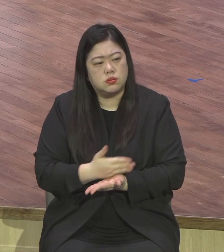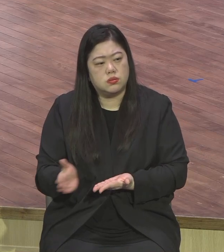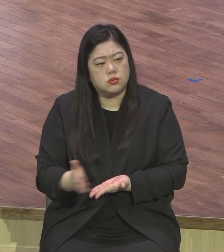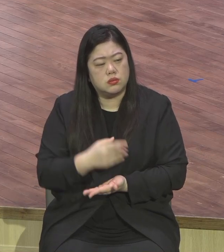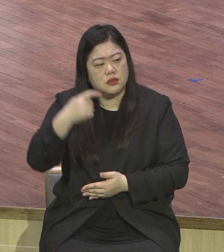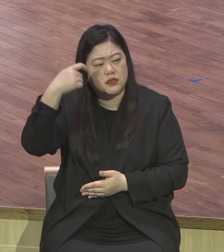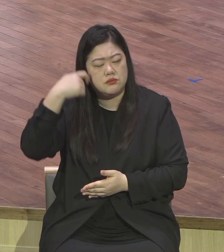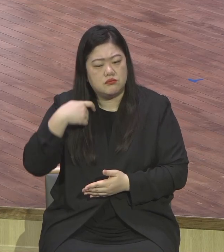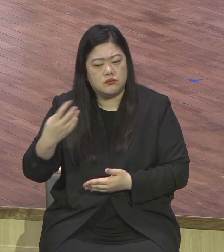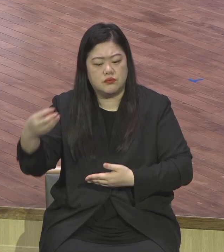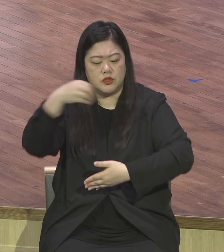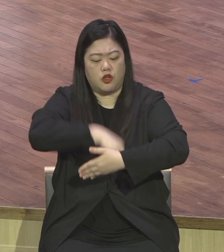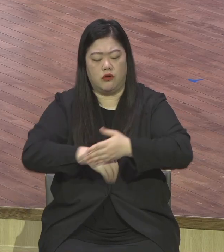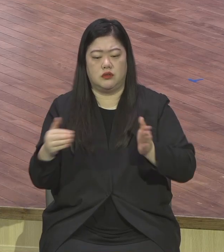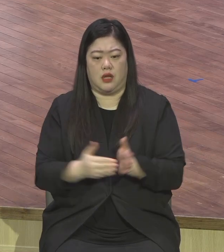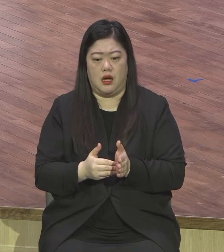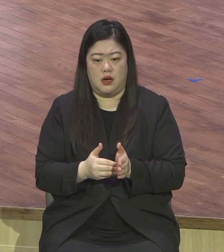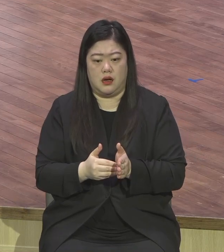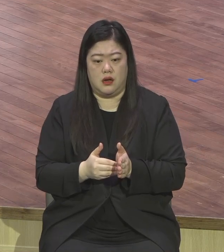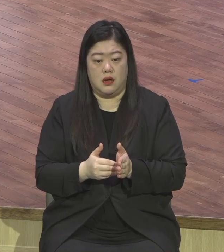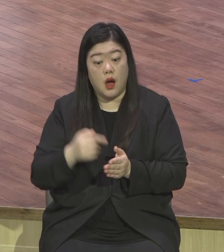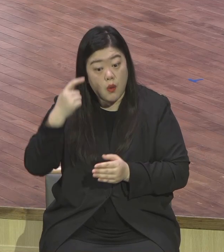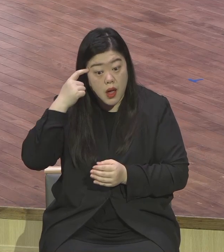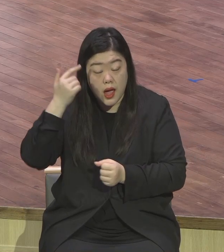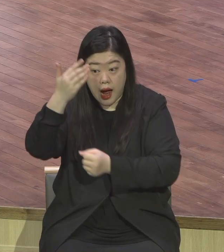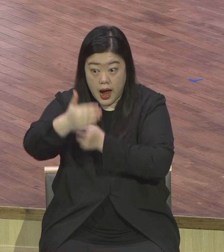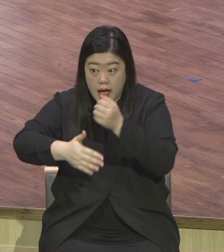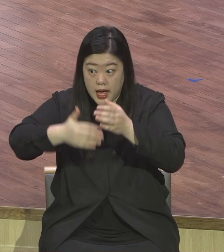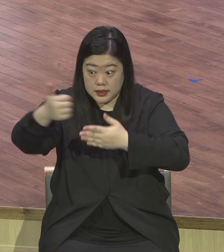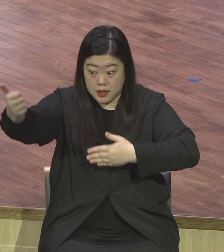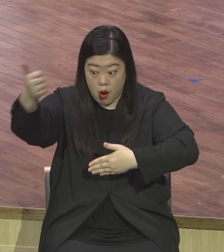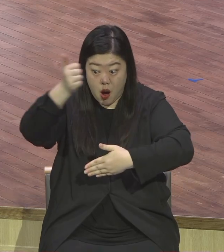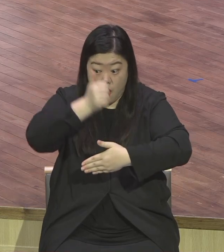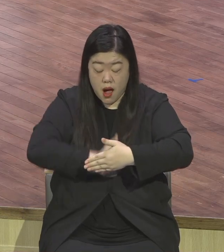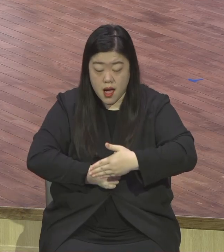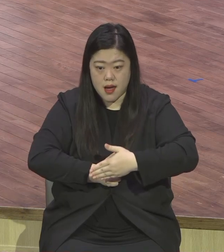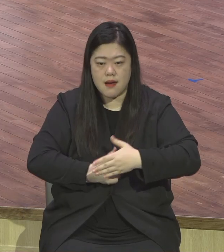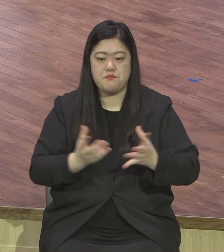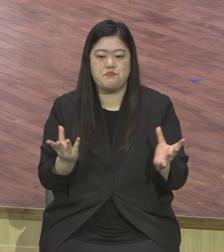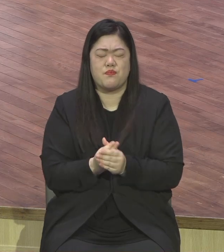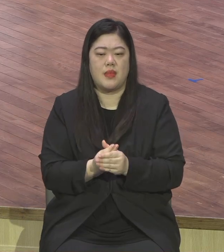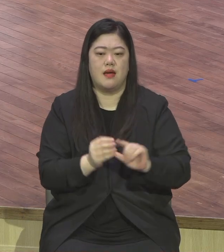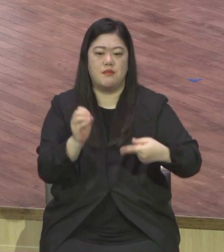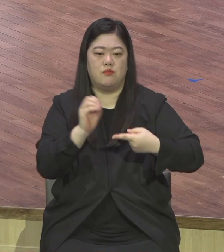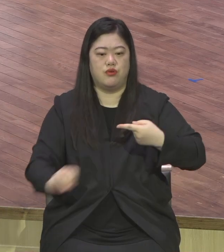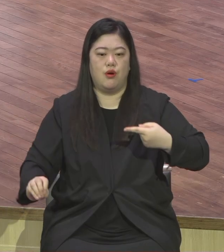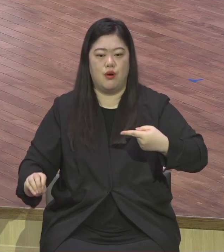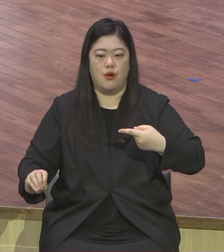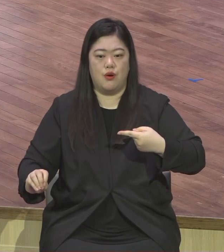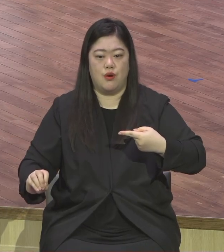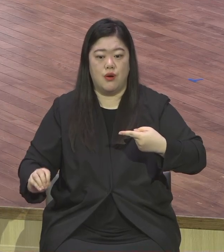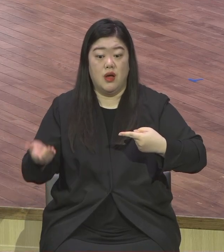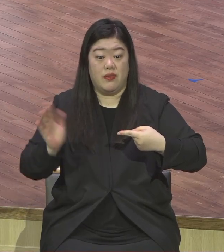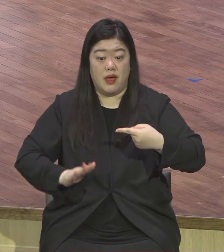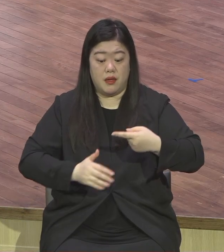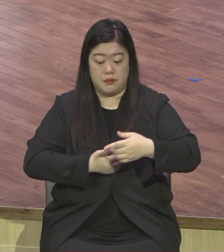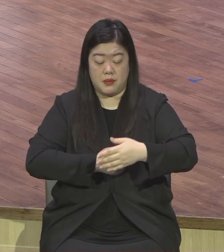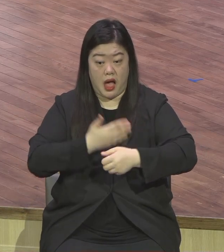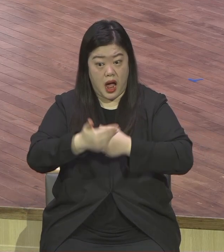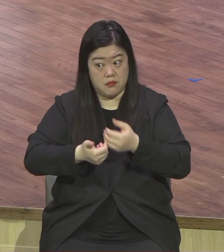말했습니다. 그러니까 한번 세상을 보세요. 뭐야 재벌이 대벌이 우리가 상상도 못하는 돈을